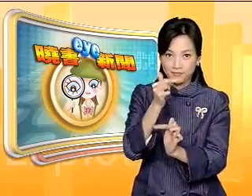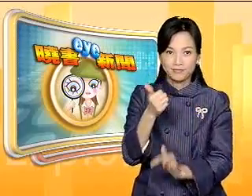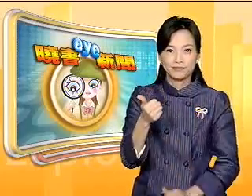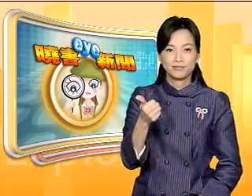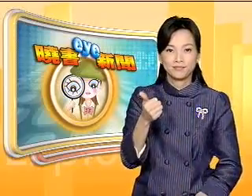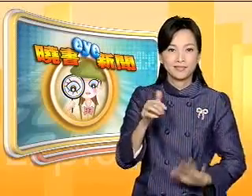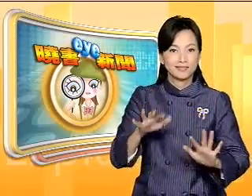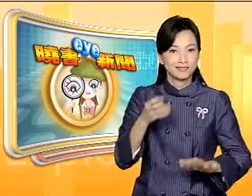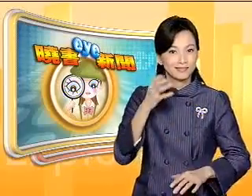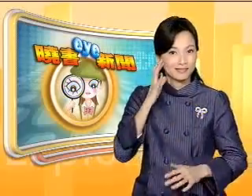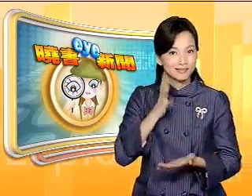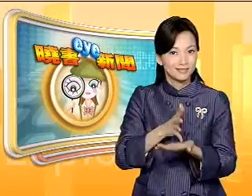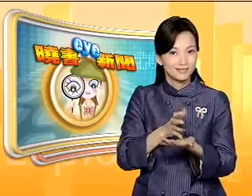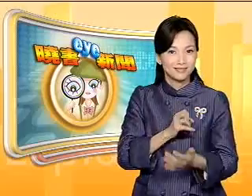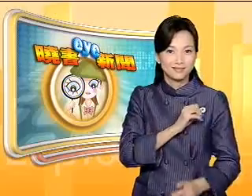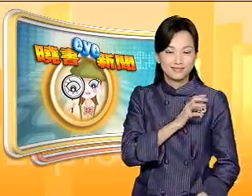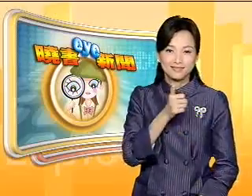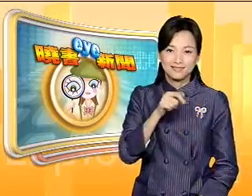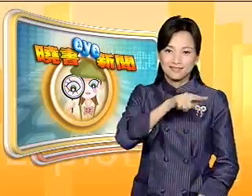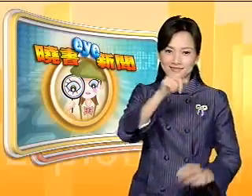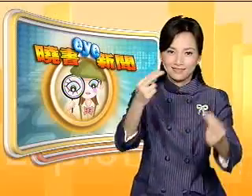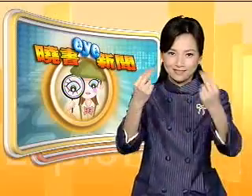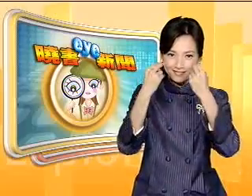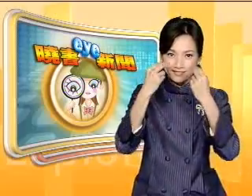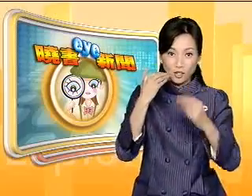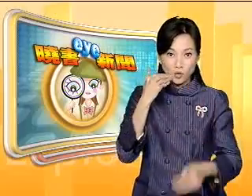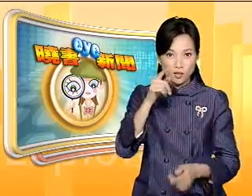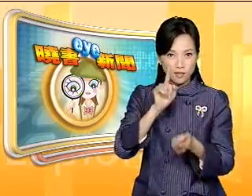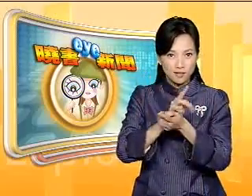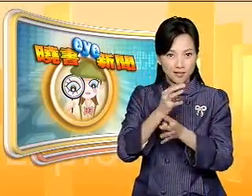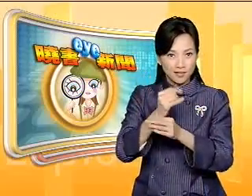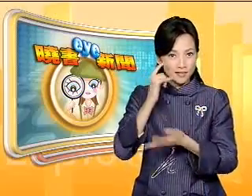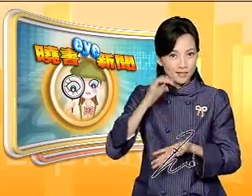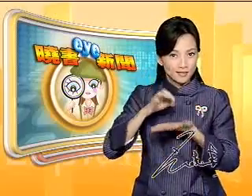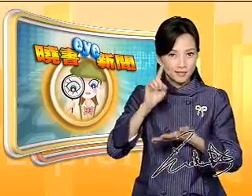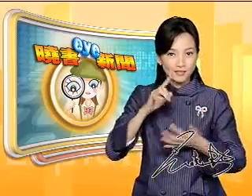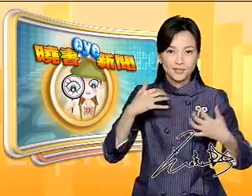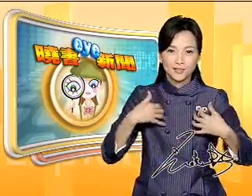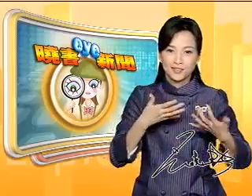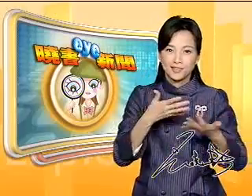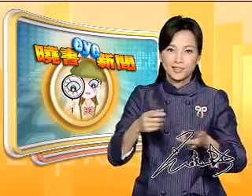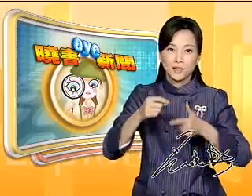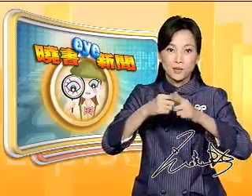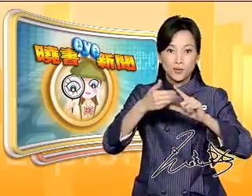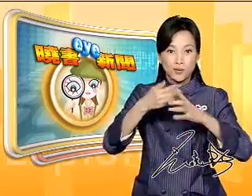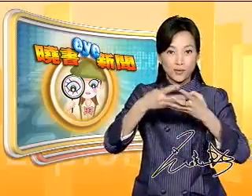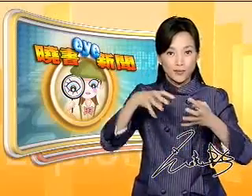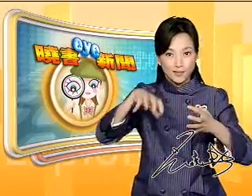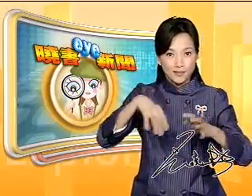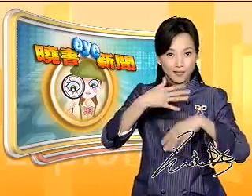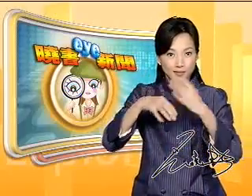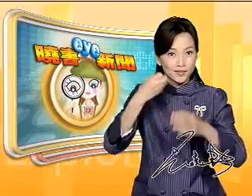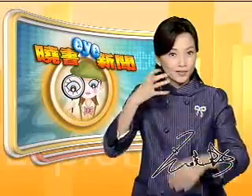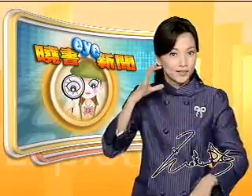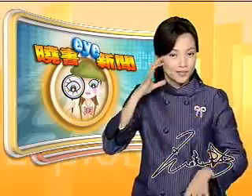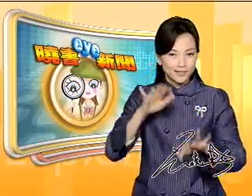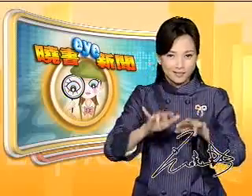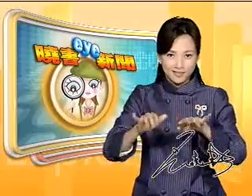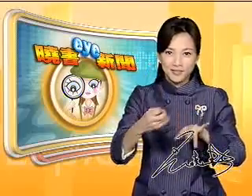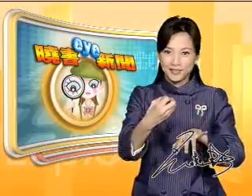一百分了今天的节目感谢您的收看如果您有任何的意见欢迎上公事网站到首语新闻的讨论专区